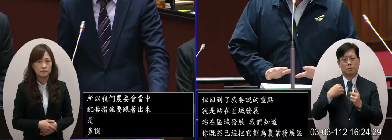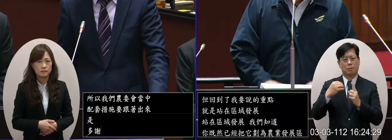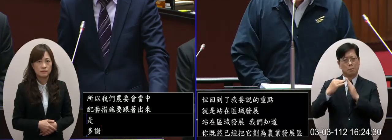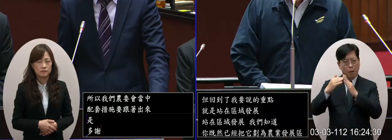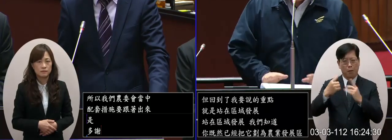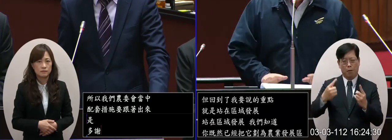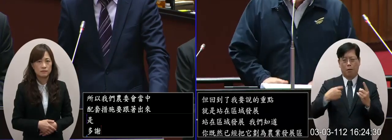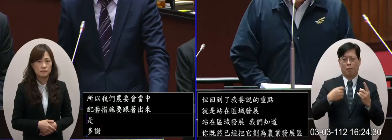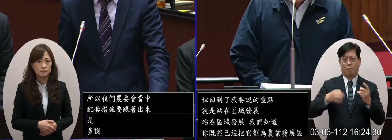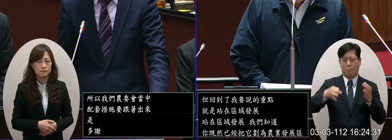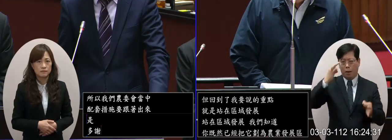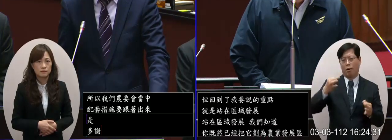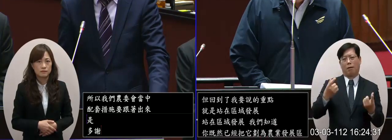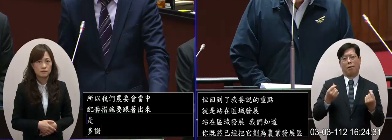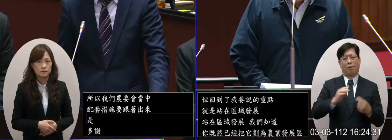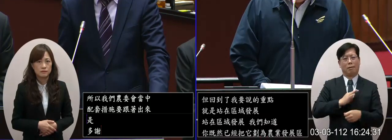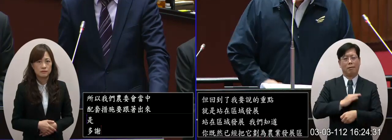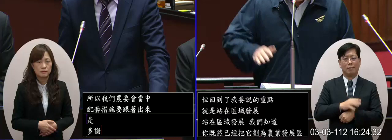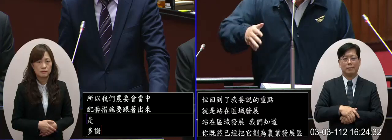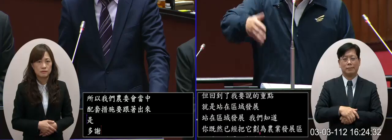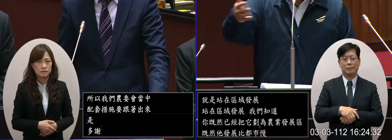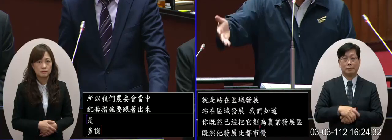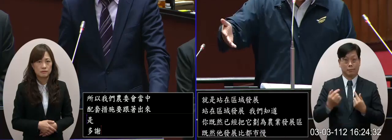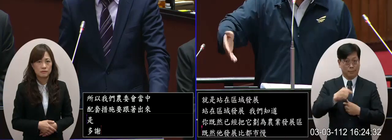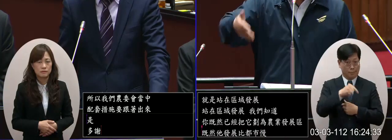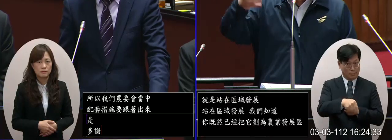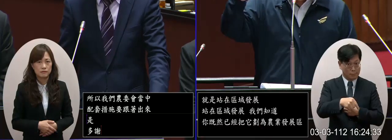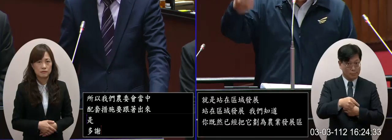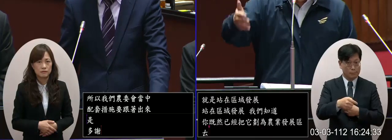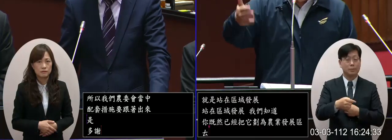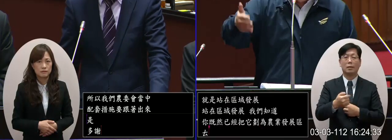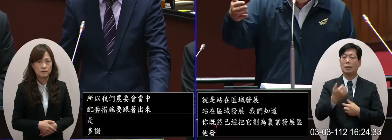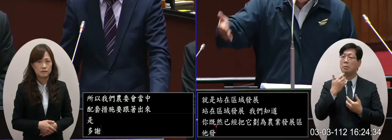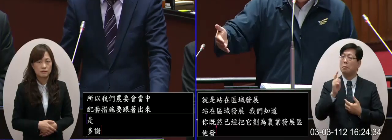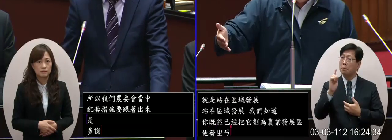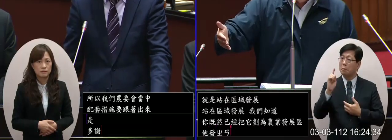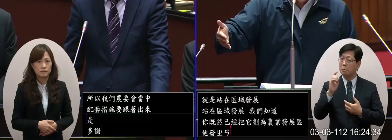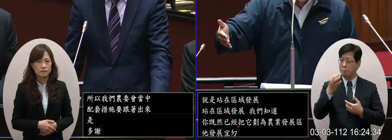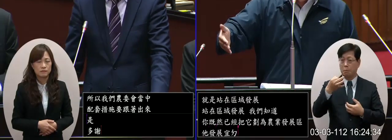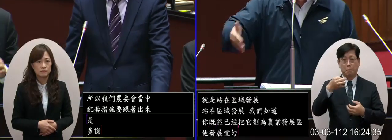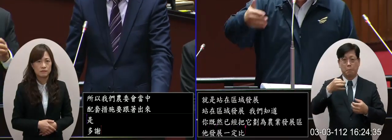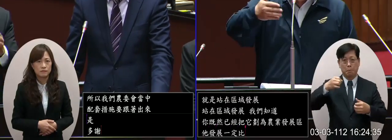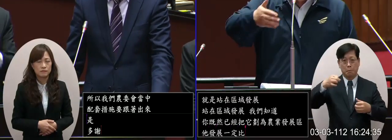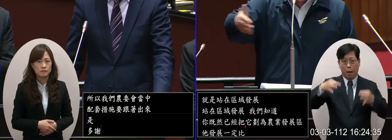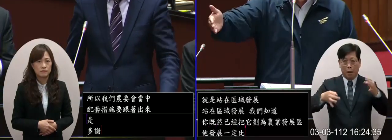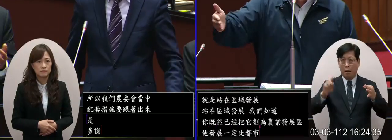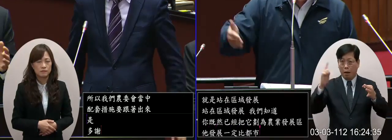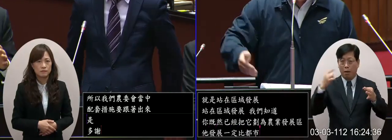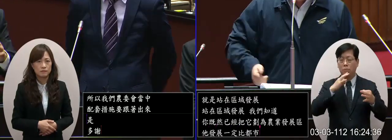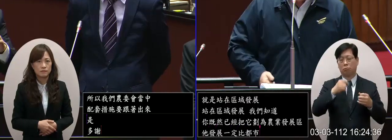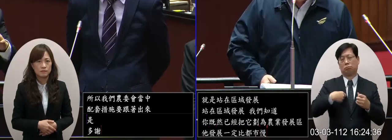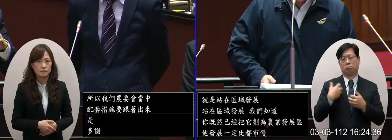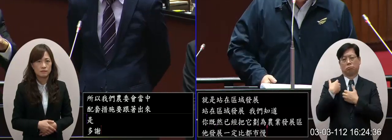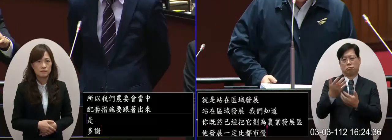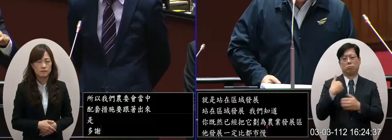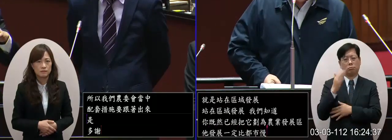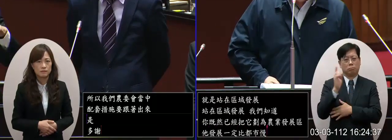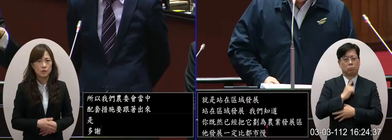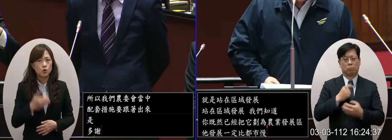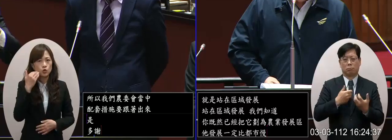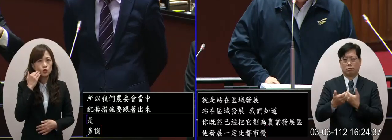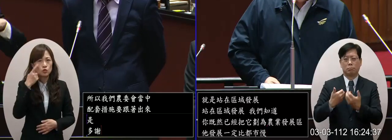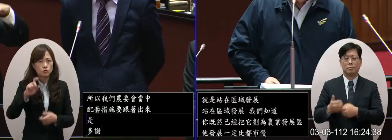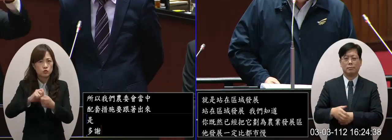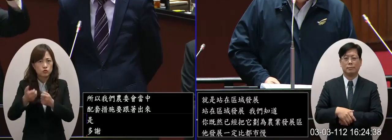慢相對的少那這個就只能靠統籌分配然後來做區域的一個平衡所以如果